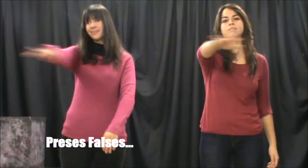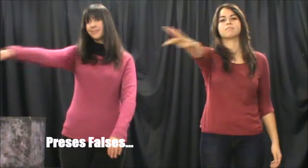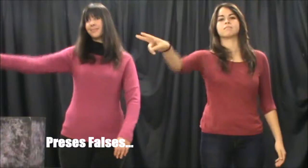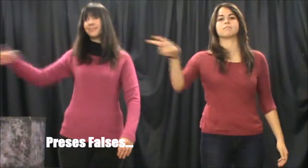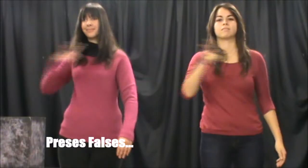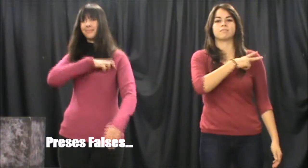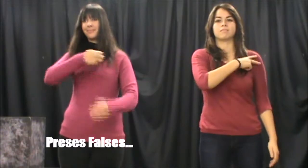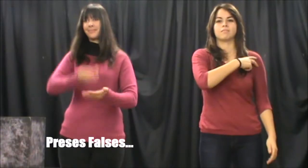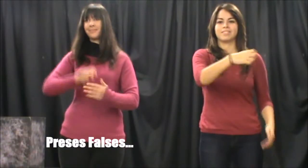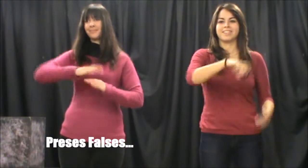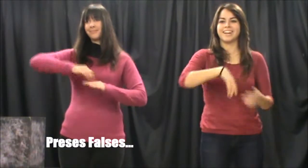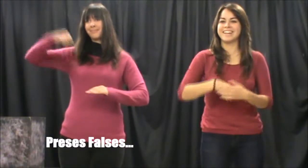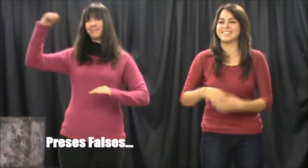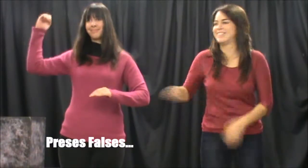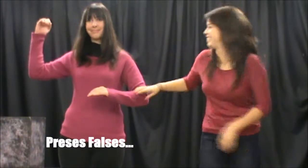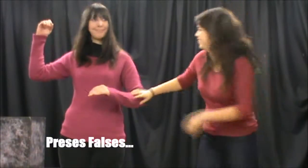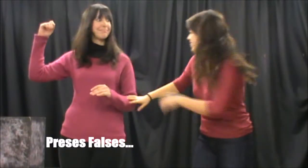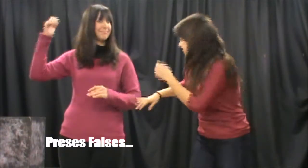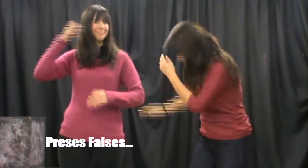Hola, Leo. Hola.